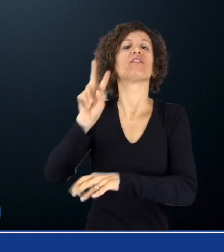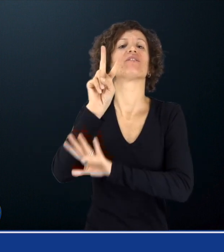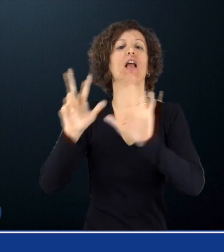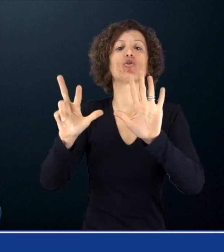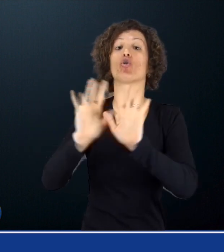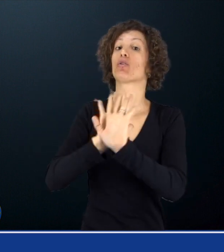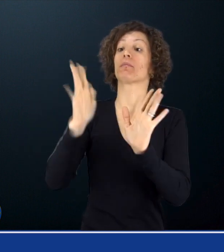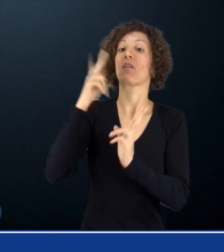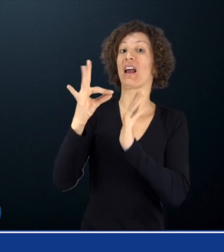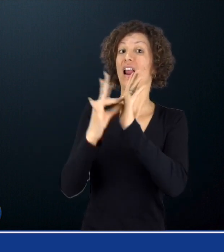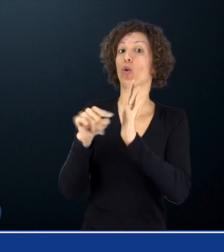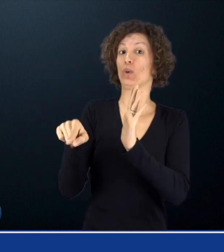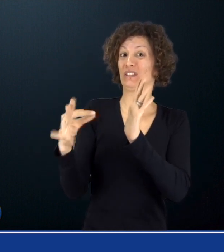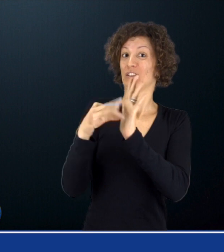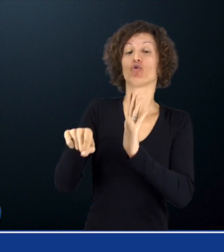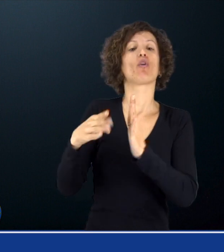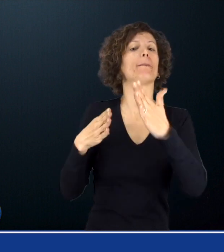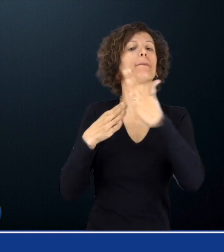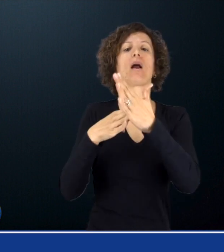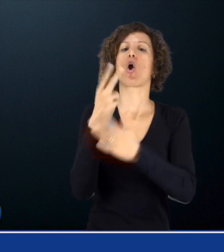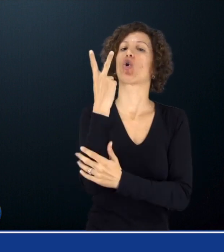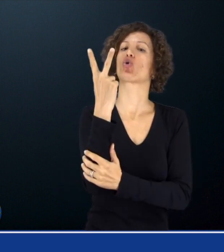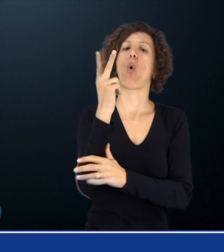o 28 anni di contributi invece che 30 anni